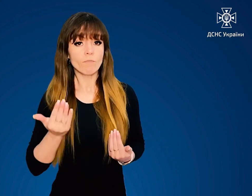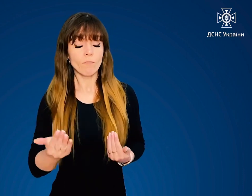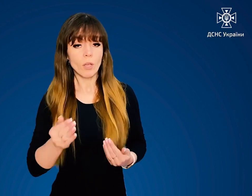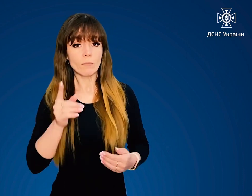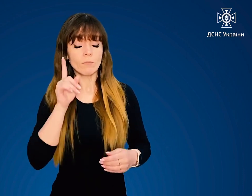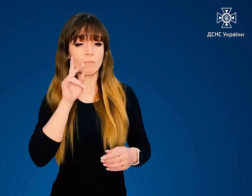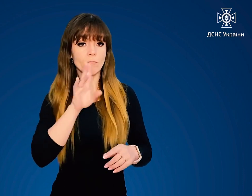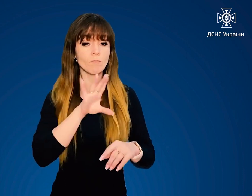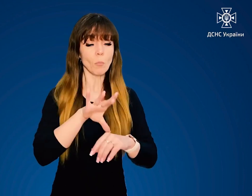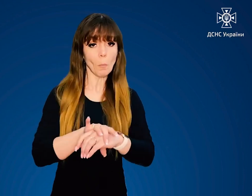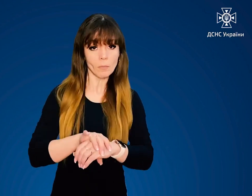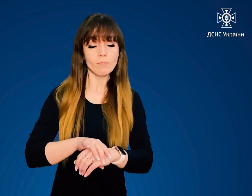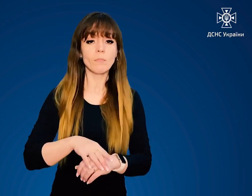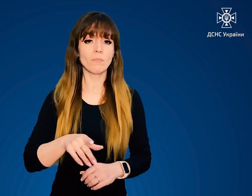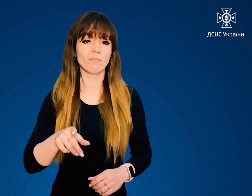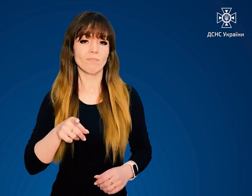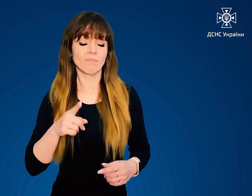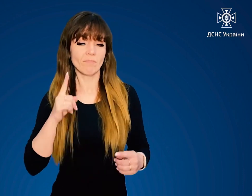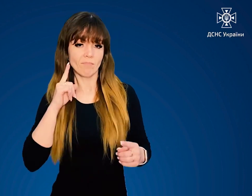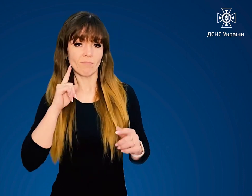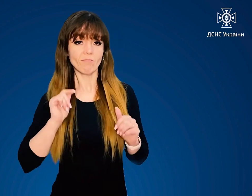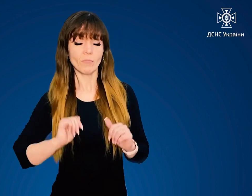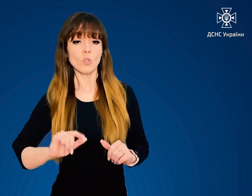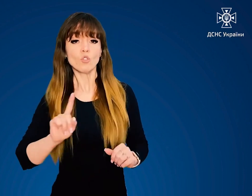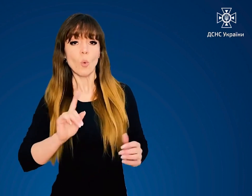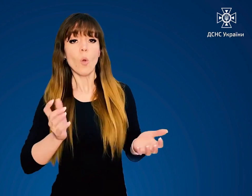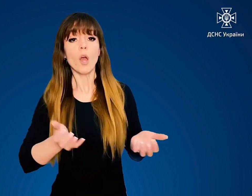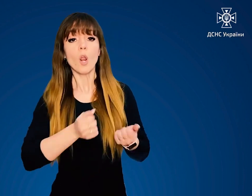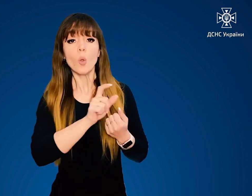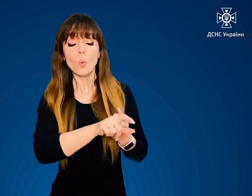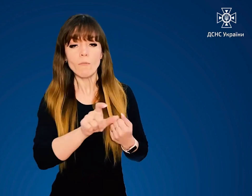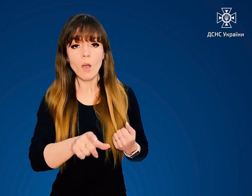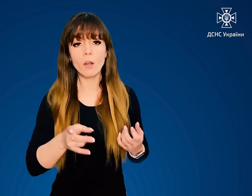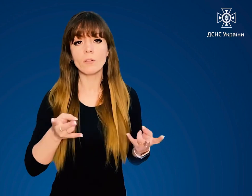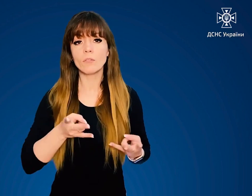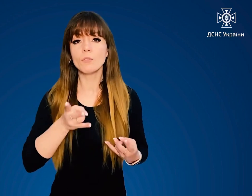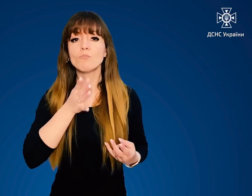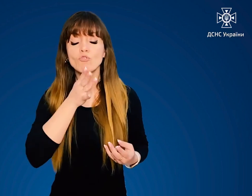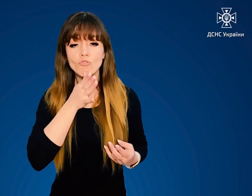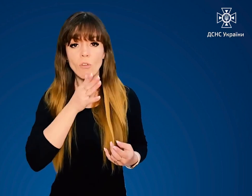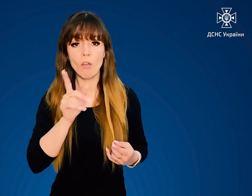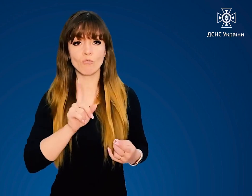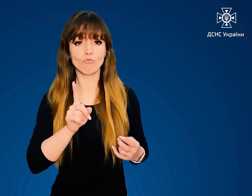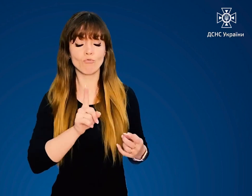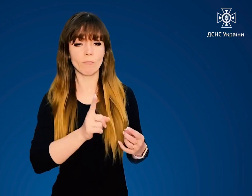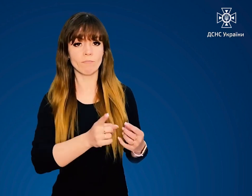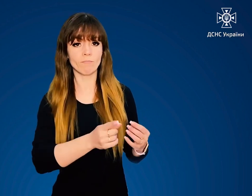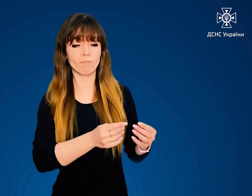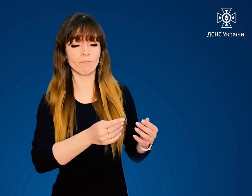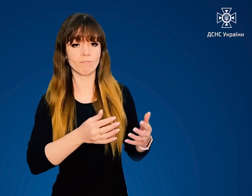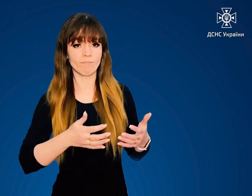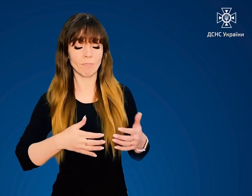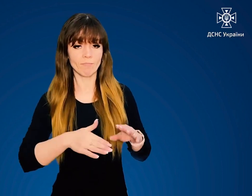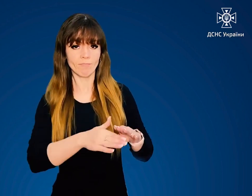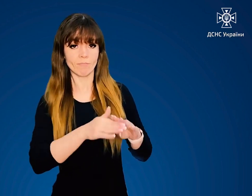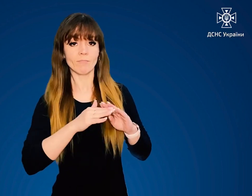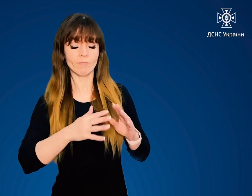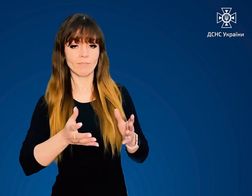вас помітили, то пам'ятайте, що рятувальникам потрібен час, щоб вас визволити з-під завалів.